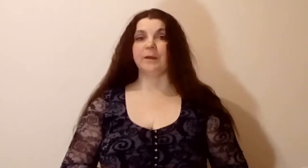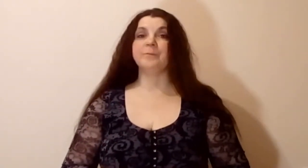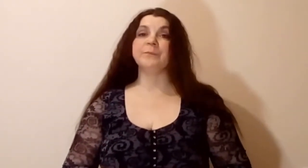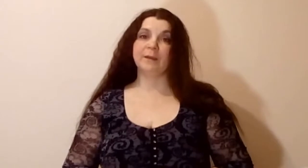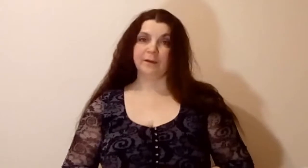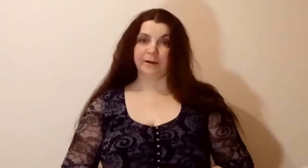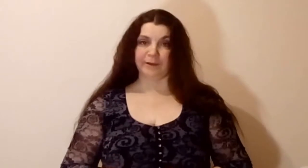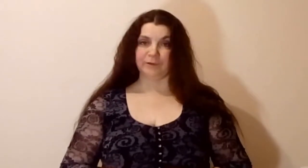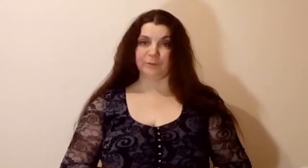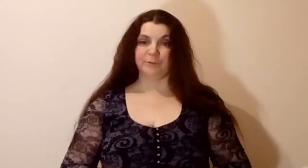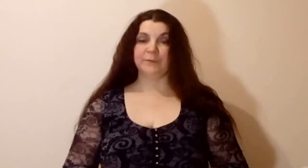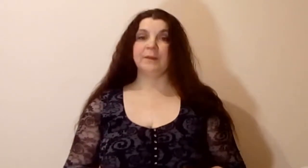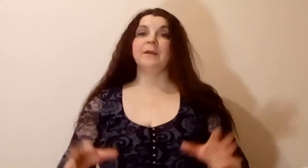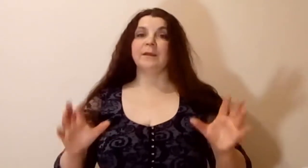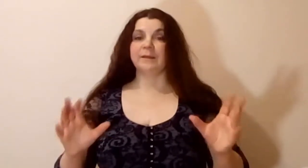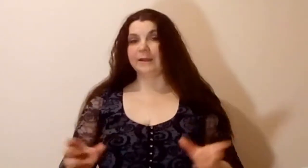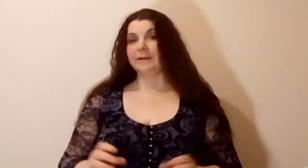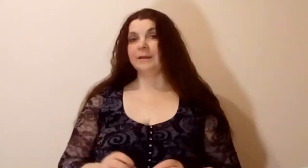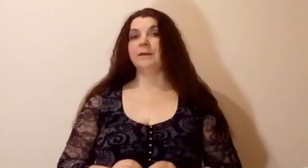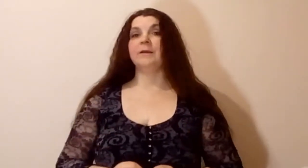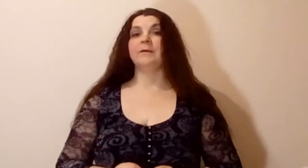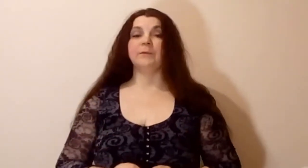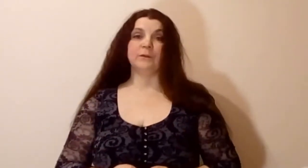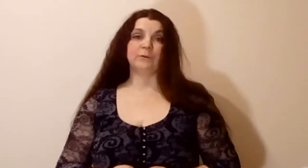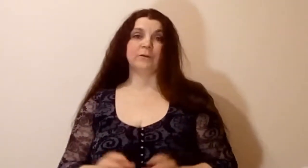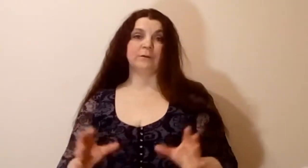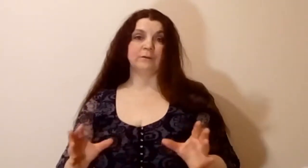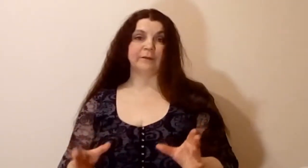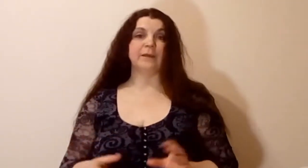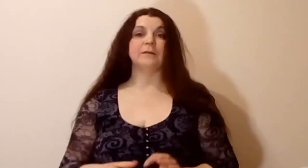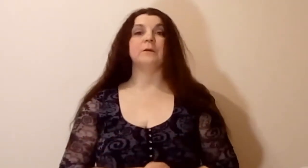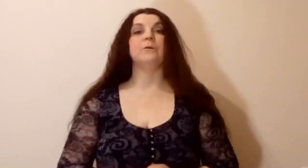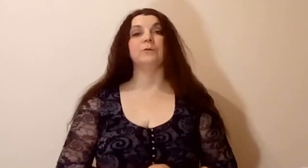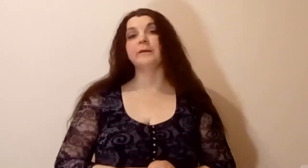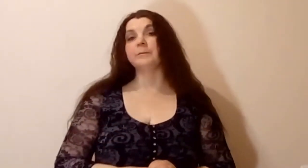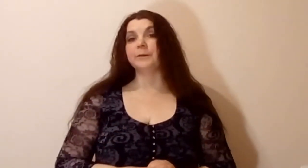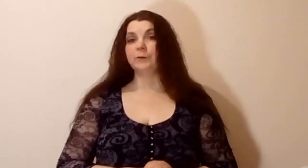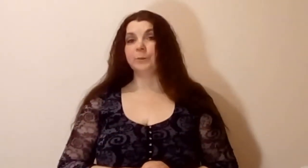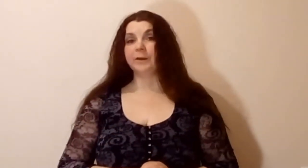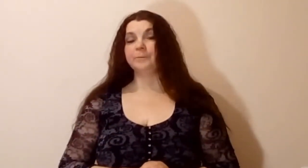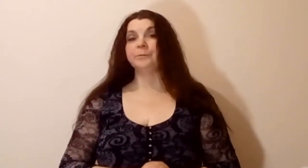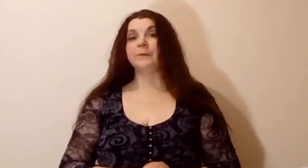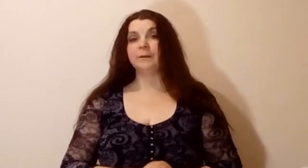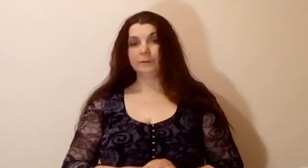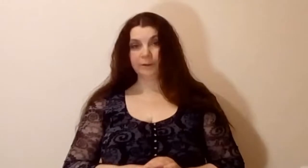харизму. И данное видео занятие у нас под номер 3.